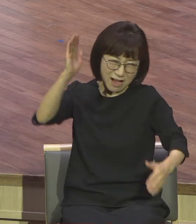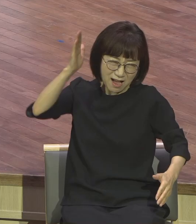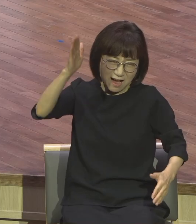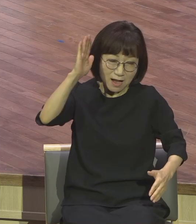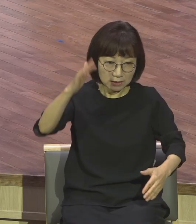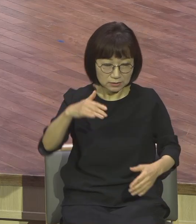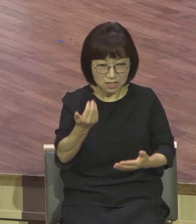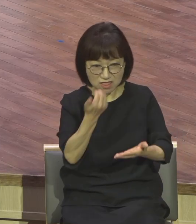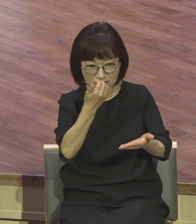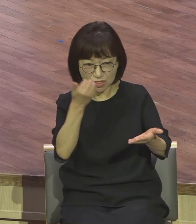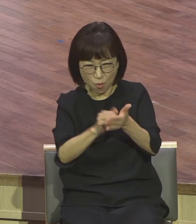서서 서서